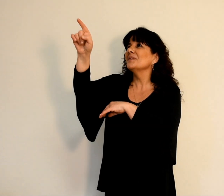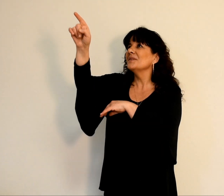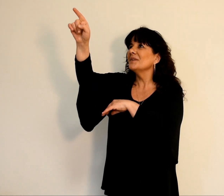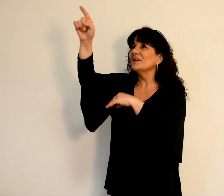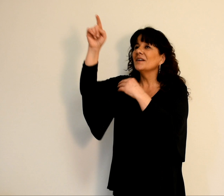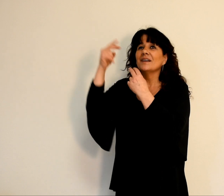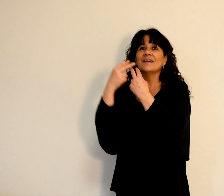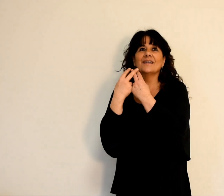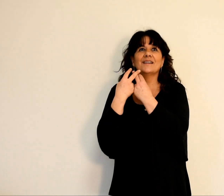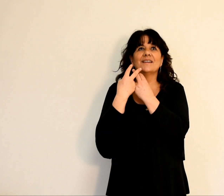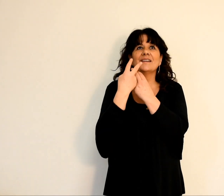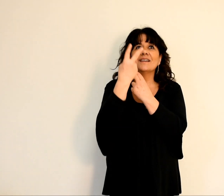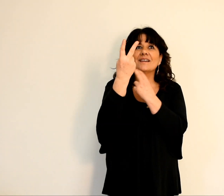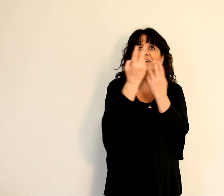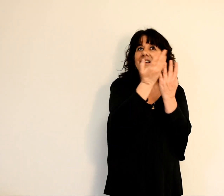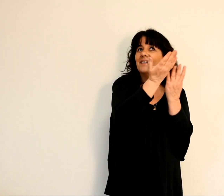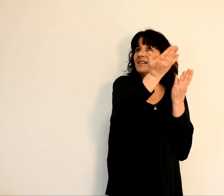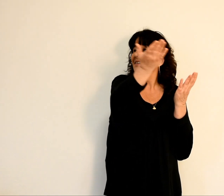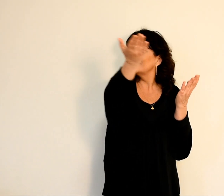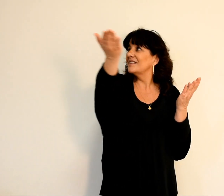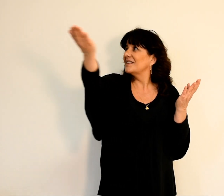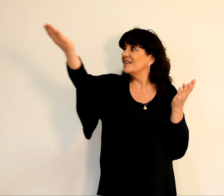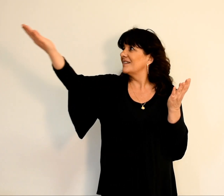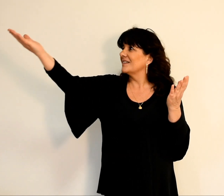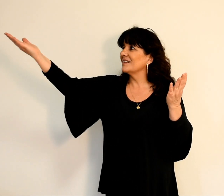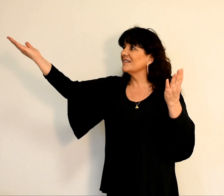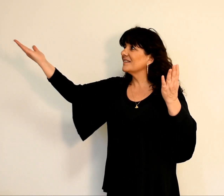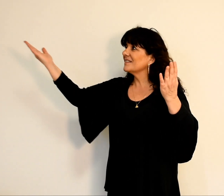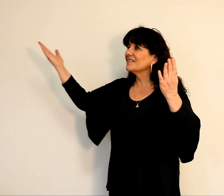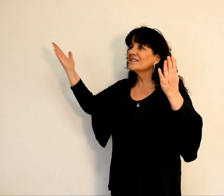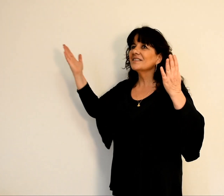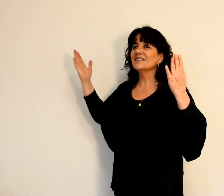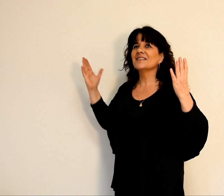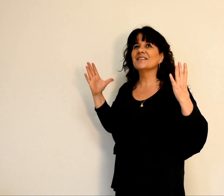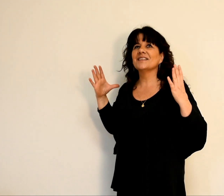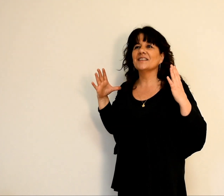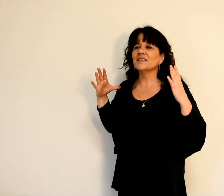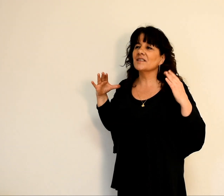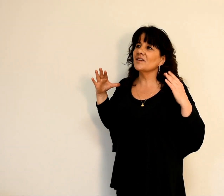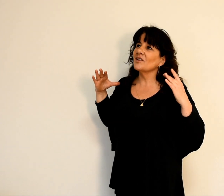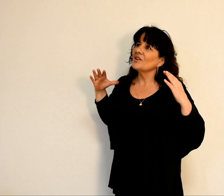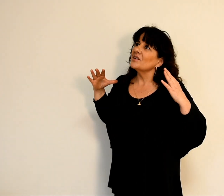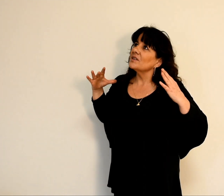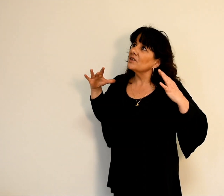en présence des anges.